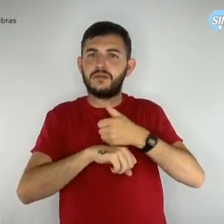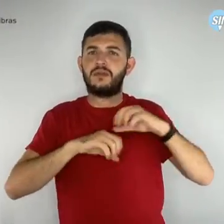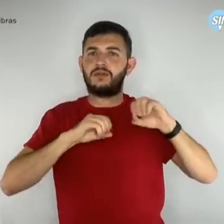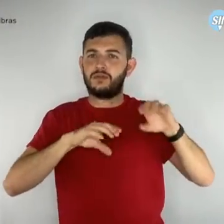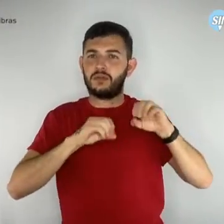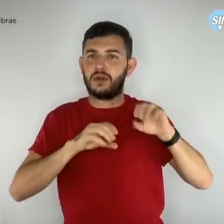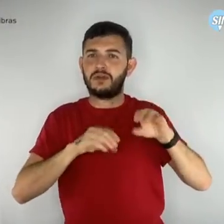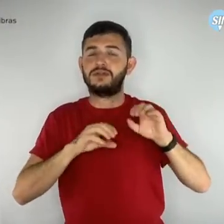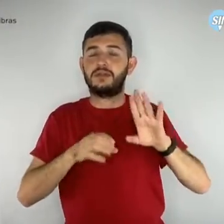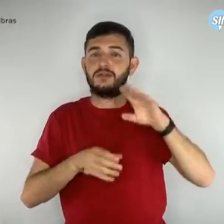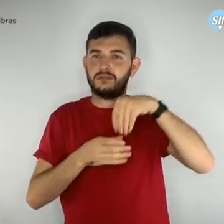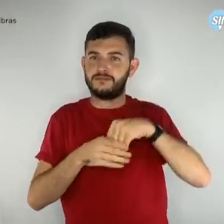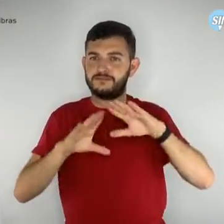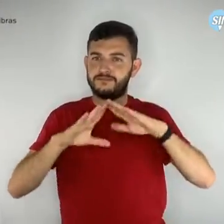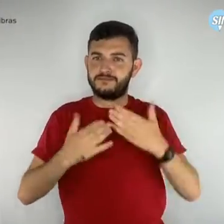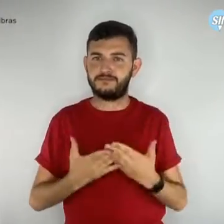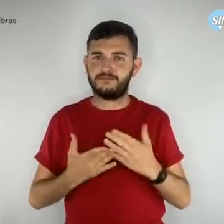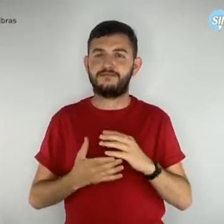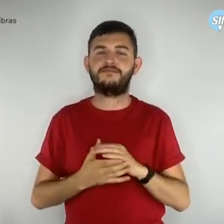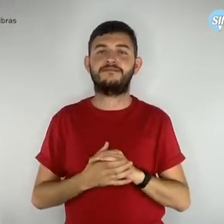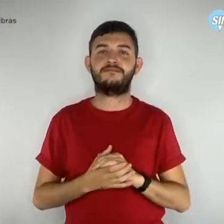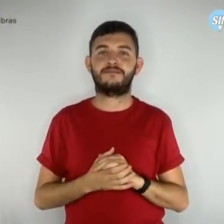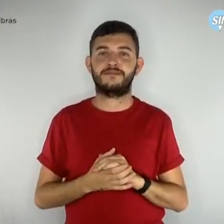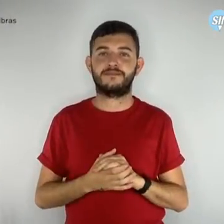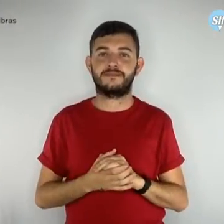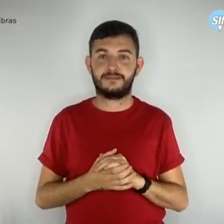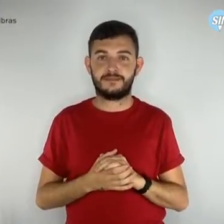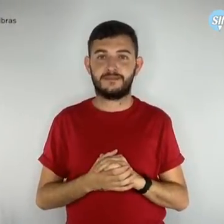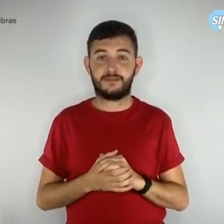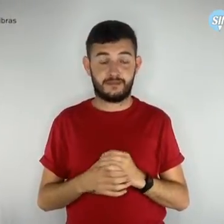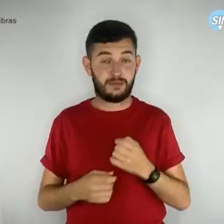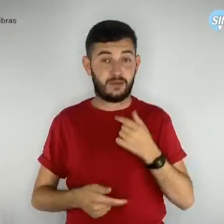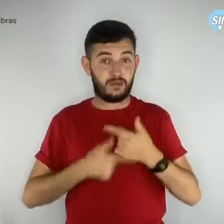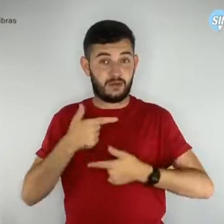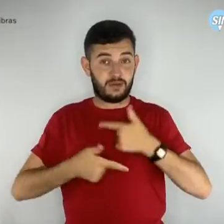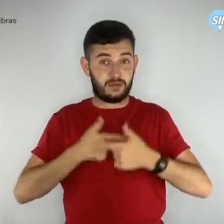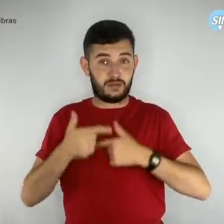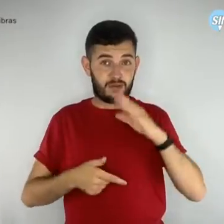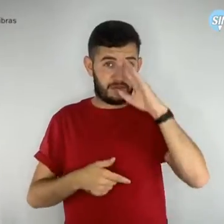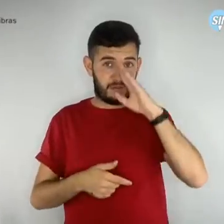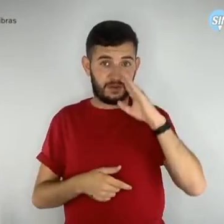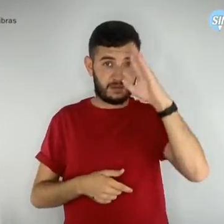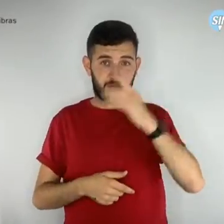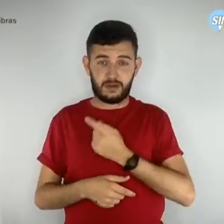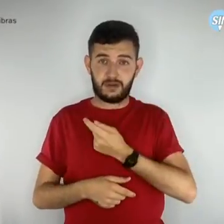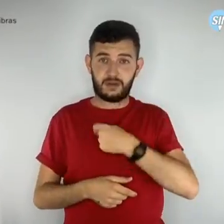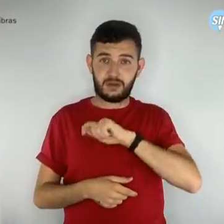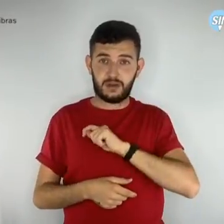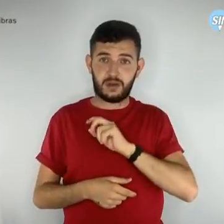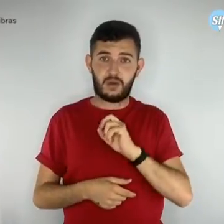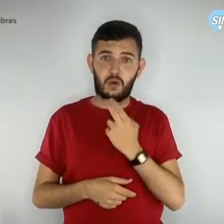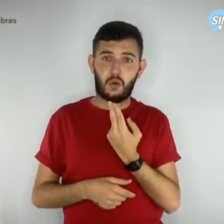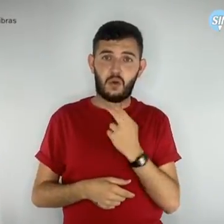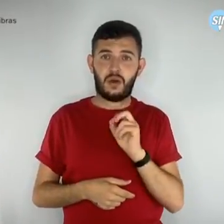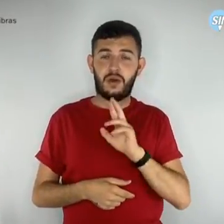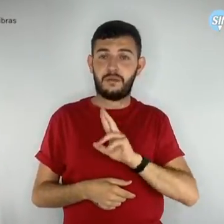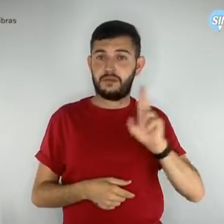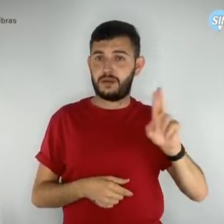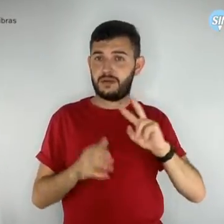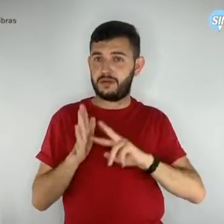Dentre as atividades essenciais dos delegados e representantes sindicais estão a mobilização da